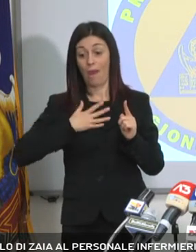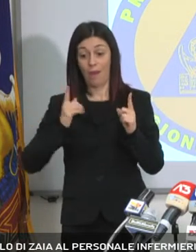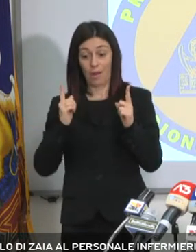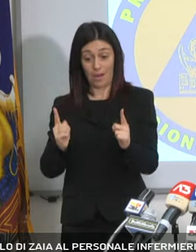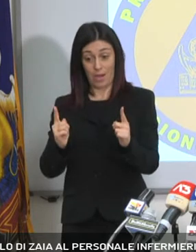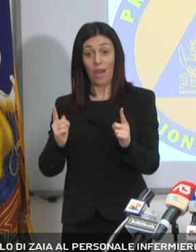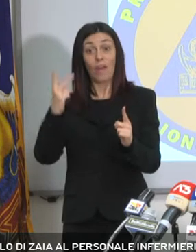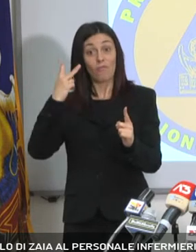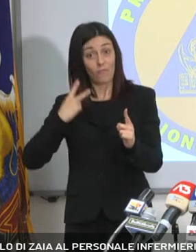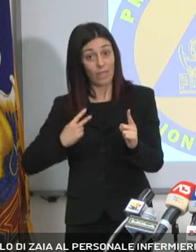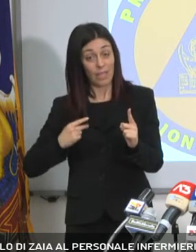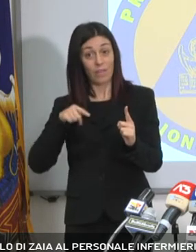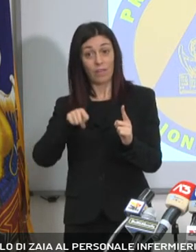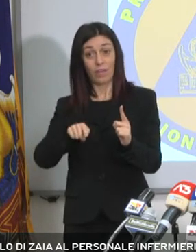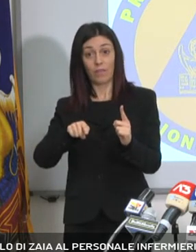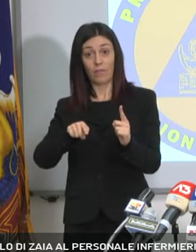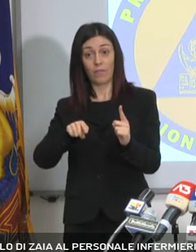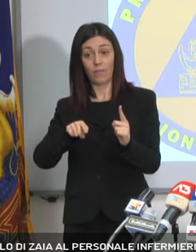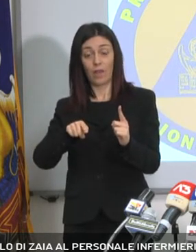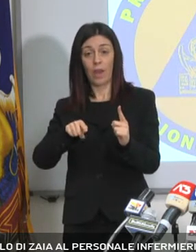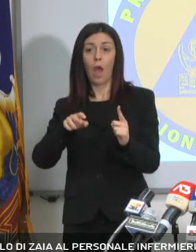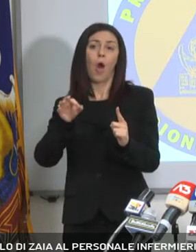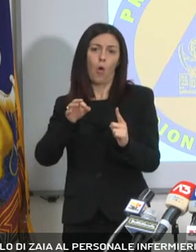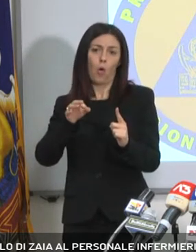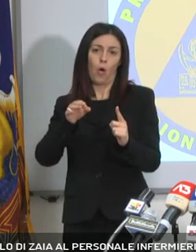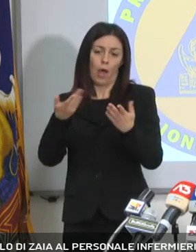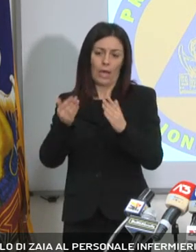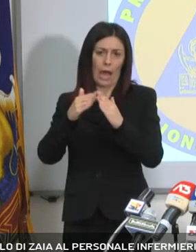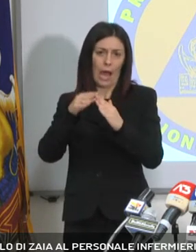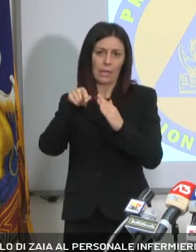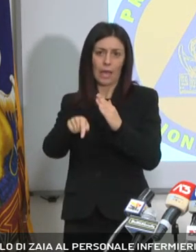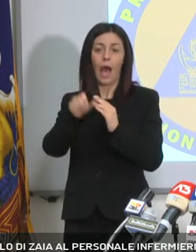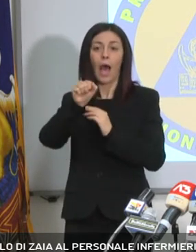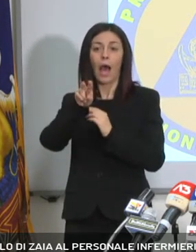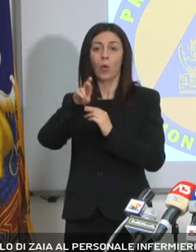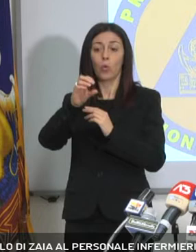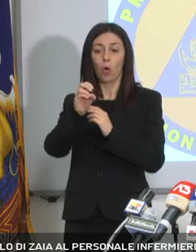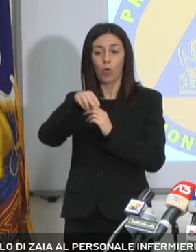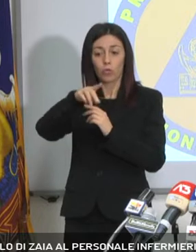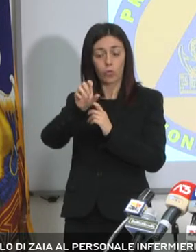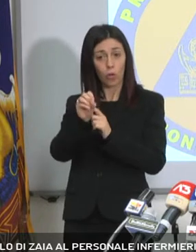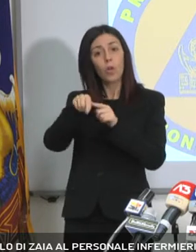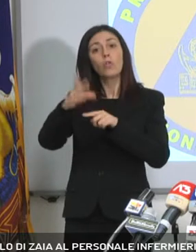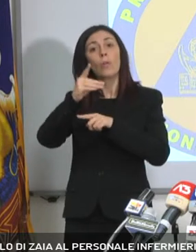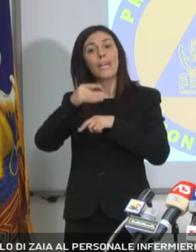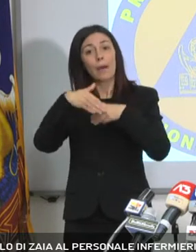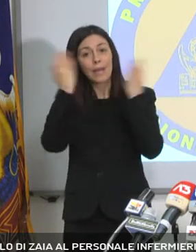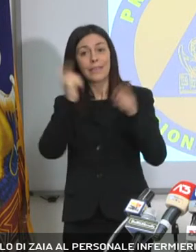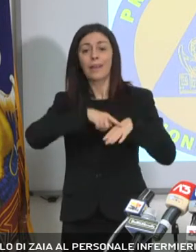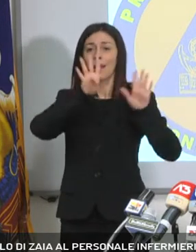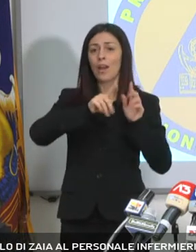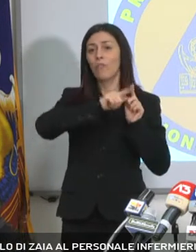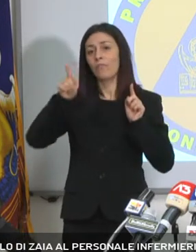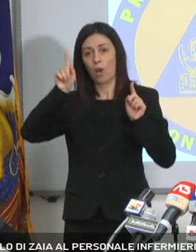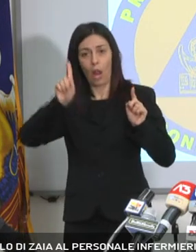e risiede a domicilio a Auronzo. Domenica mattina dalle 9 alle 1, presso